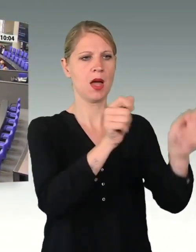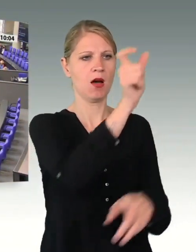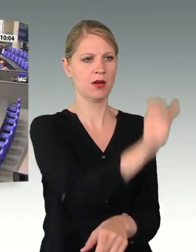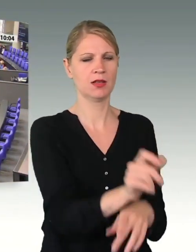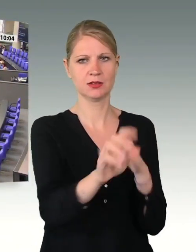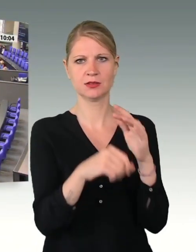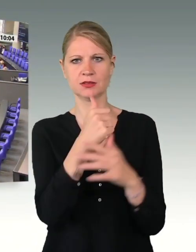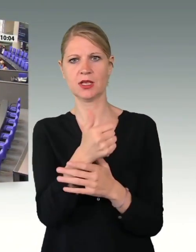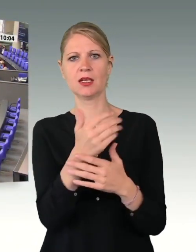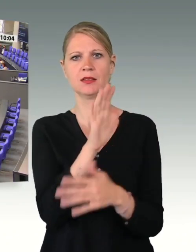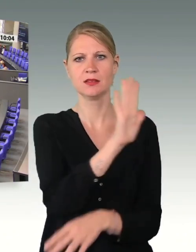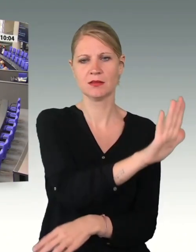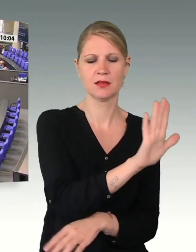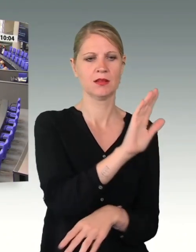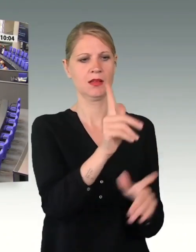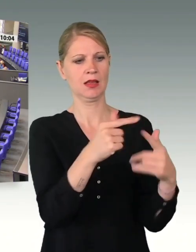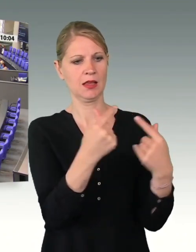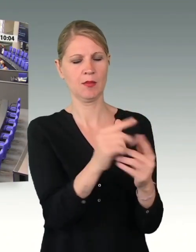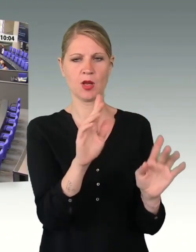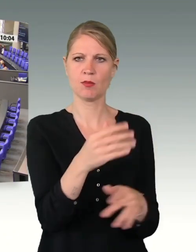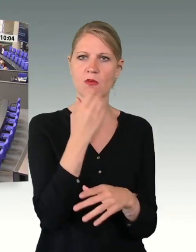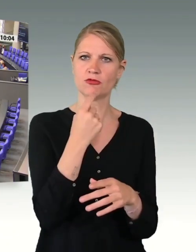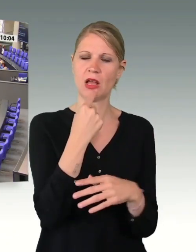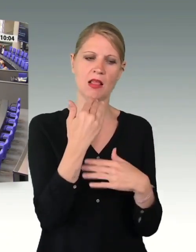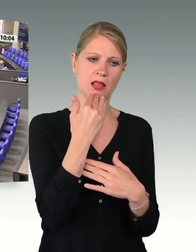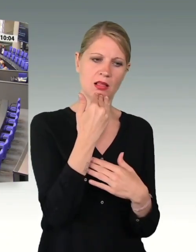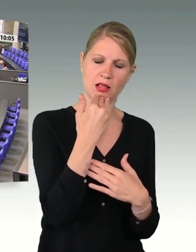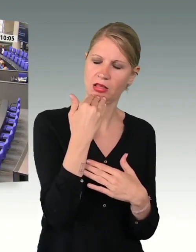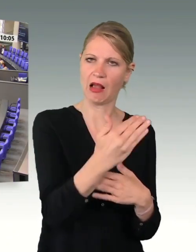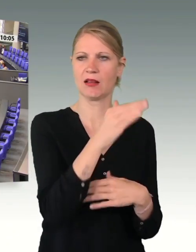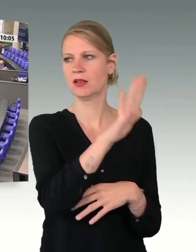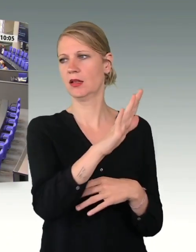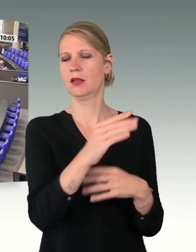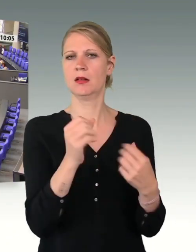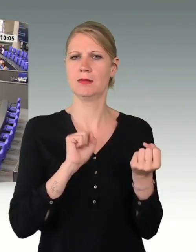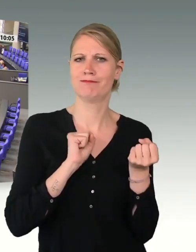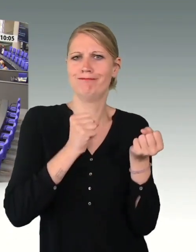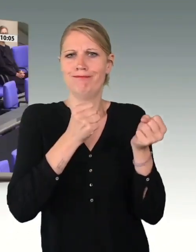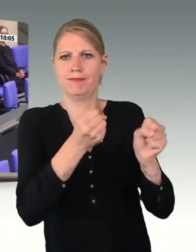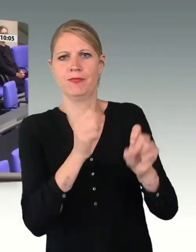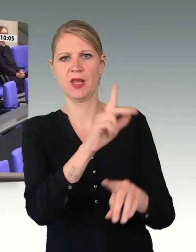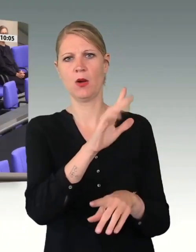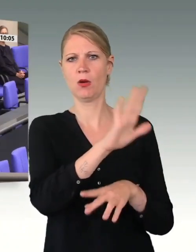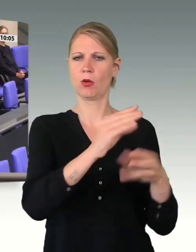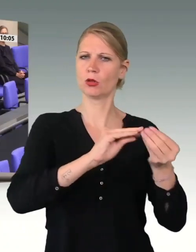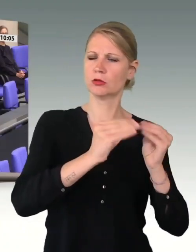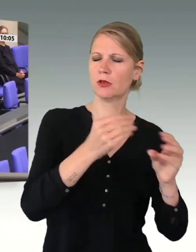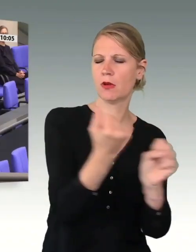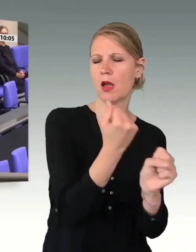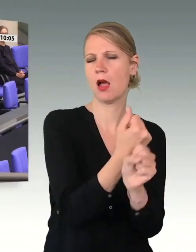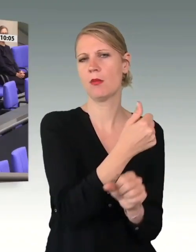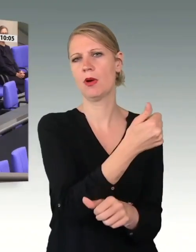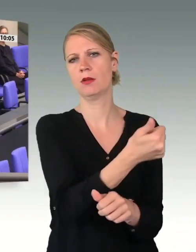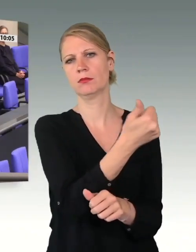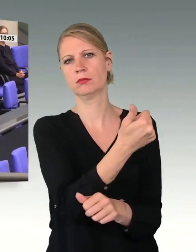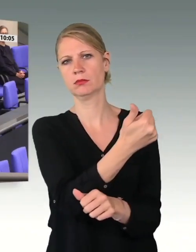Dr. Högl, Ihnen und Ihrem Team für Ihren unermüdlichen Einsatz und Ihre konstruktive Arbeit danken, ganz im Sinne unserer Soldatinnen